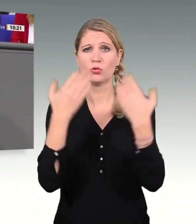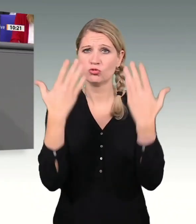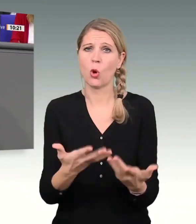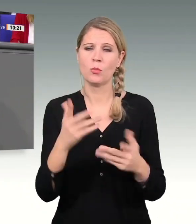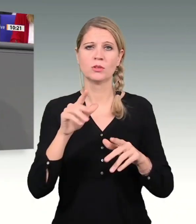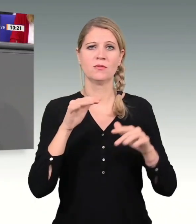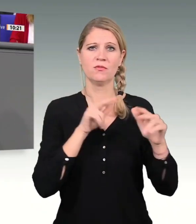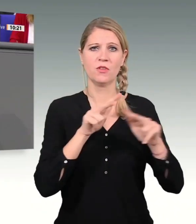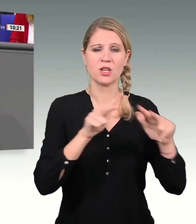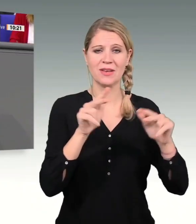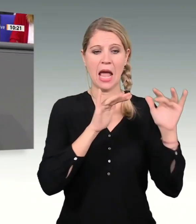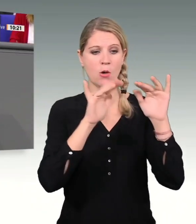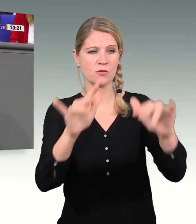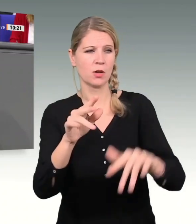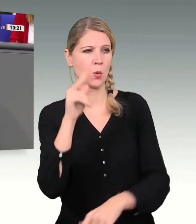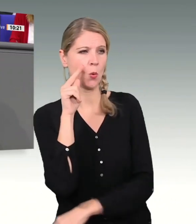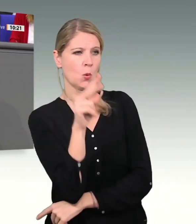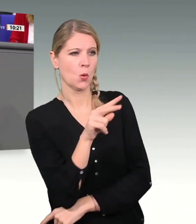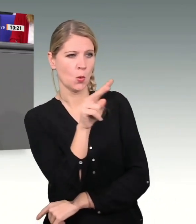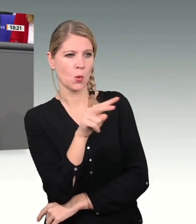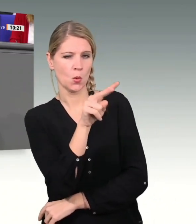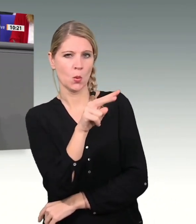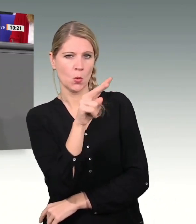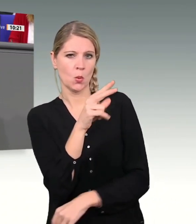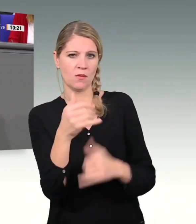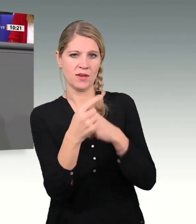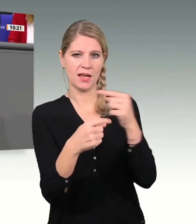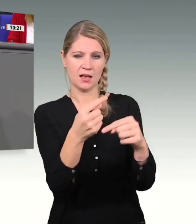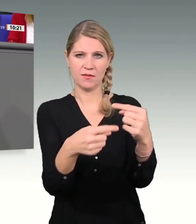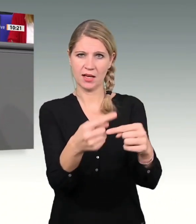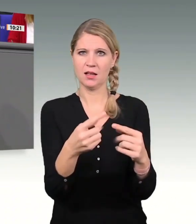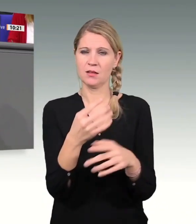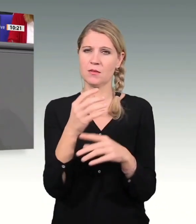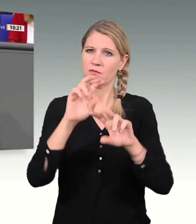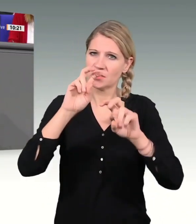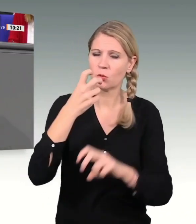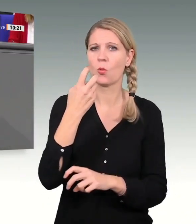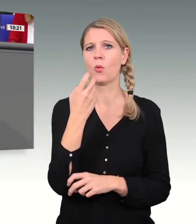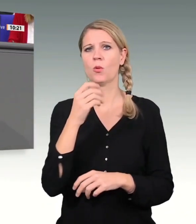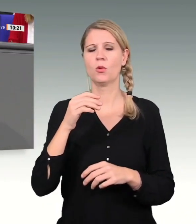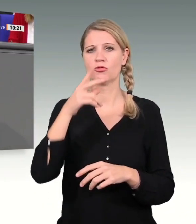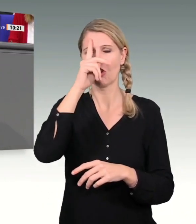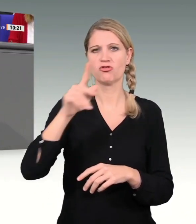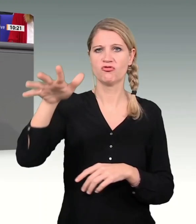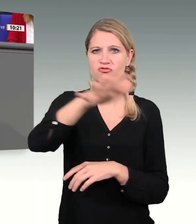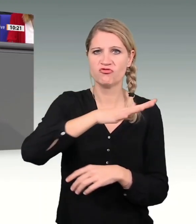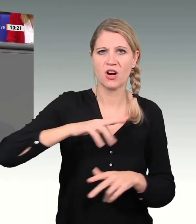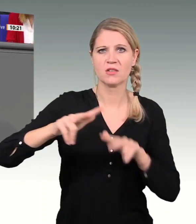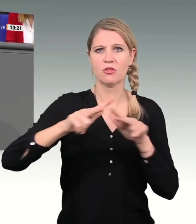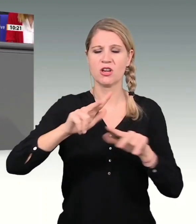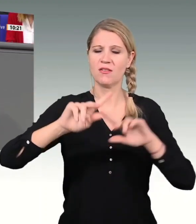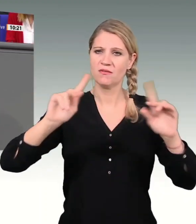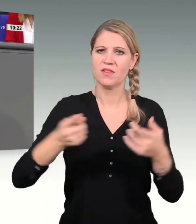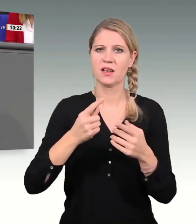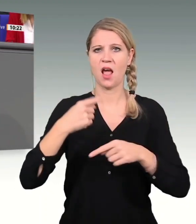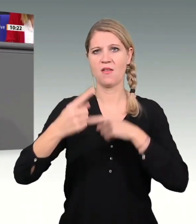Auge behalten und alles dafür tun, die deutsche Volkswirtschaft wieder auf einen langfristigen, nachhaltigen Wachstumspfad zu führen.